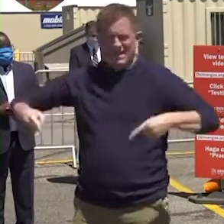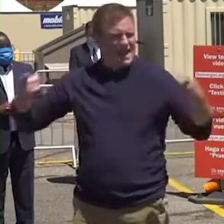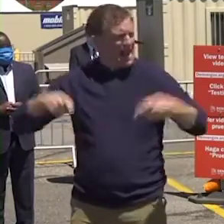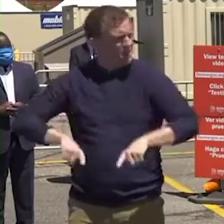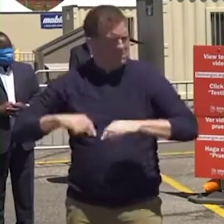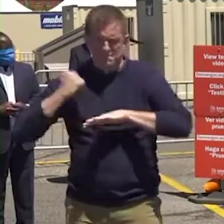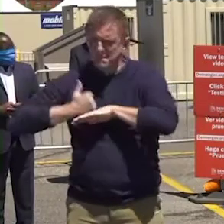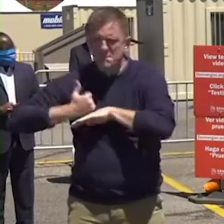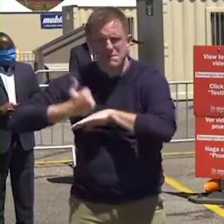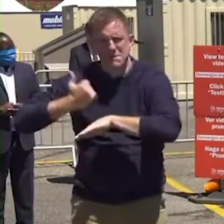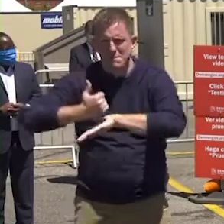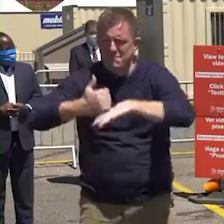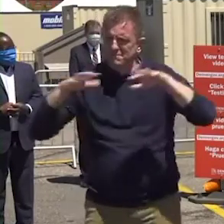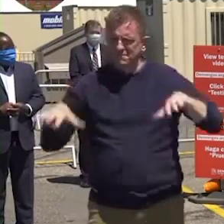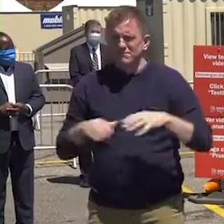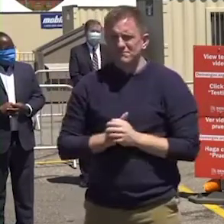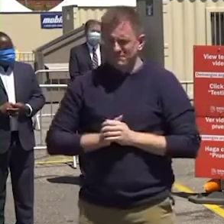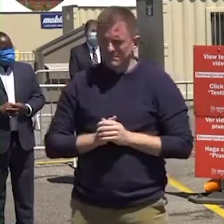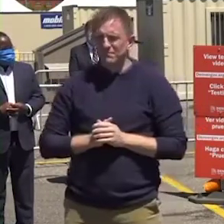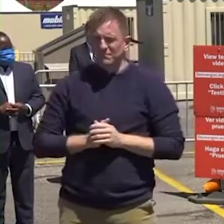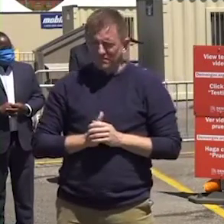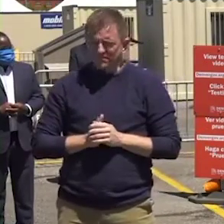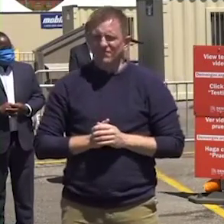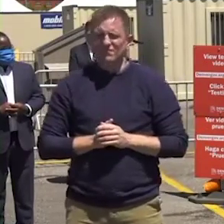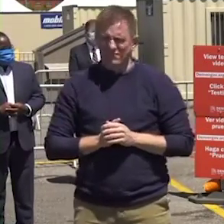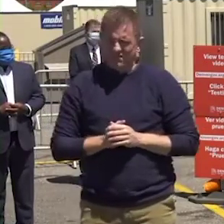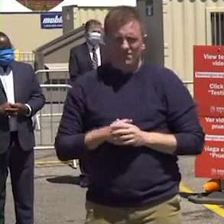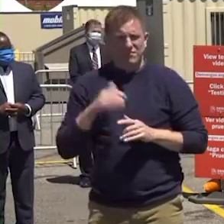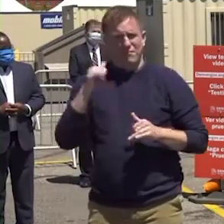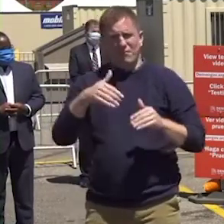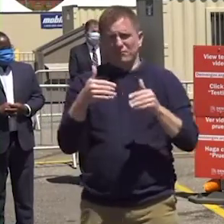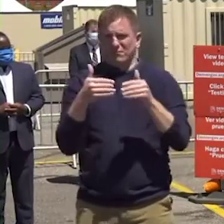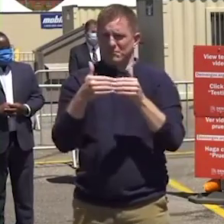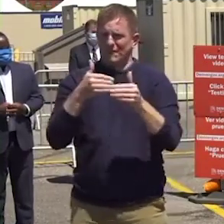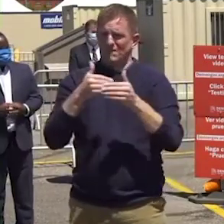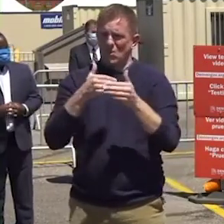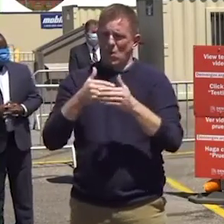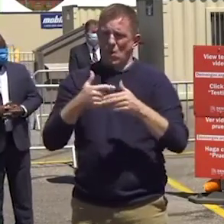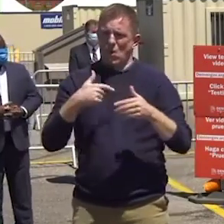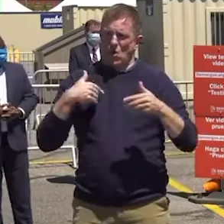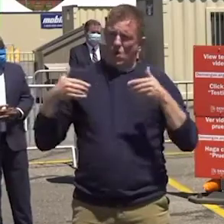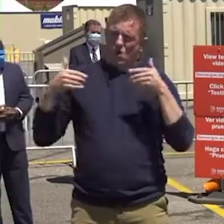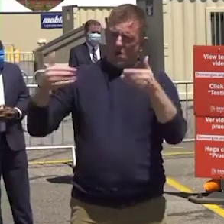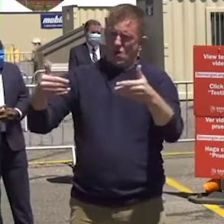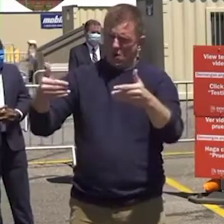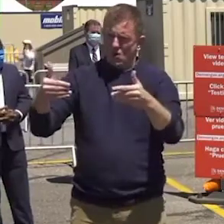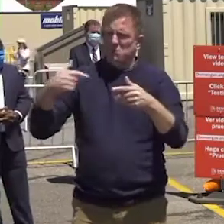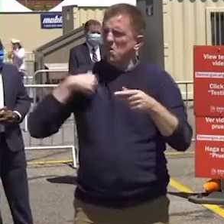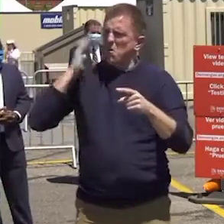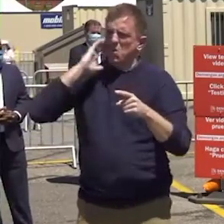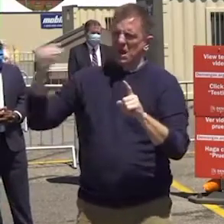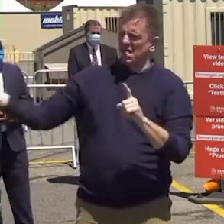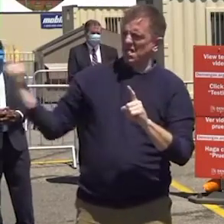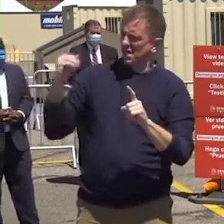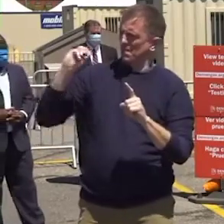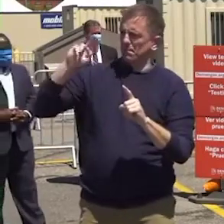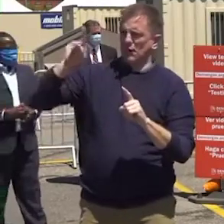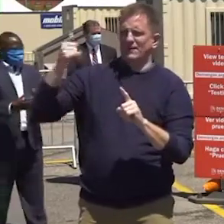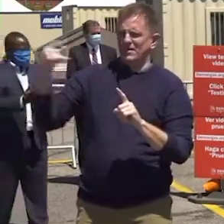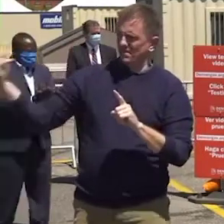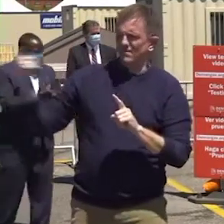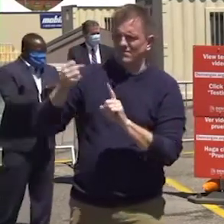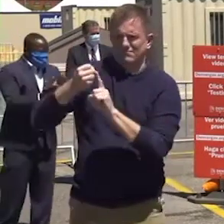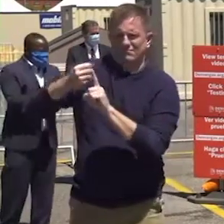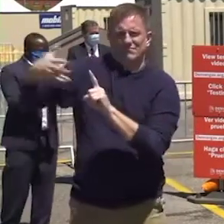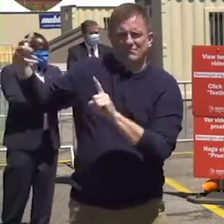de este sitio de pruebas comunitarias, quiero pasar el micrófono a nuestro gobernador, quien dirá algunas palabras. Vamos a darle la bienvenida a nuestro